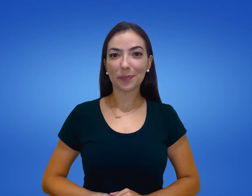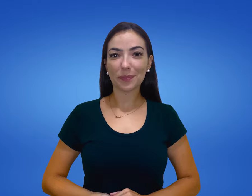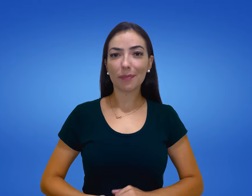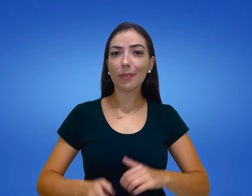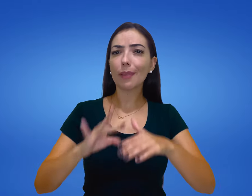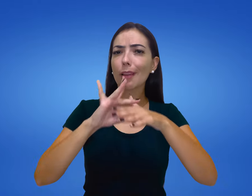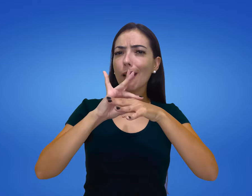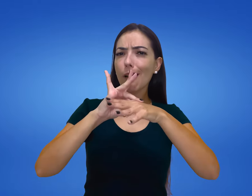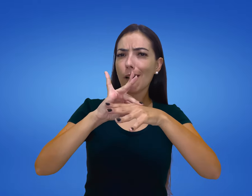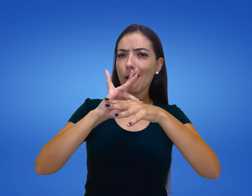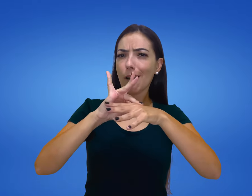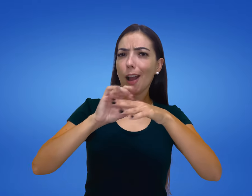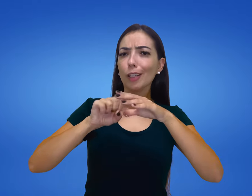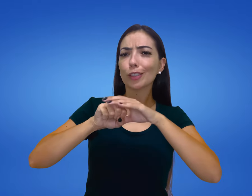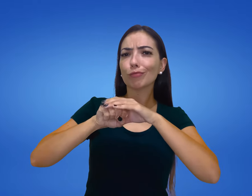Carne moída